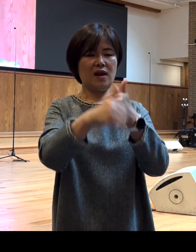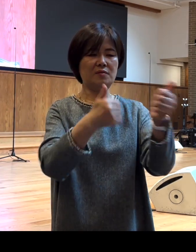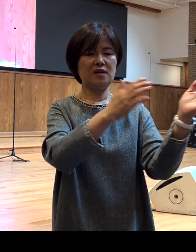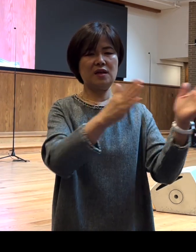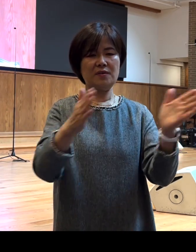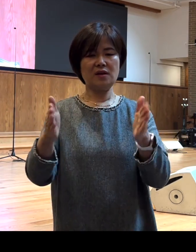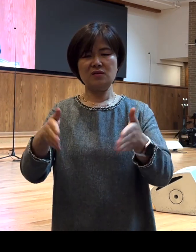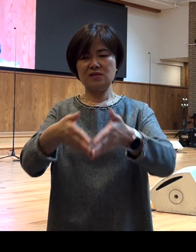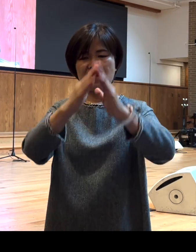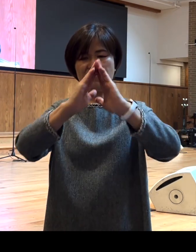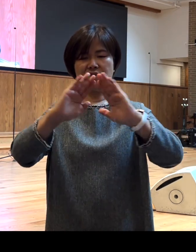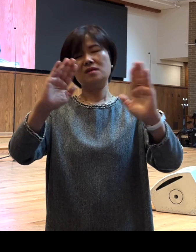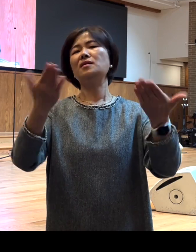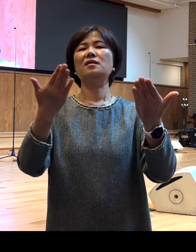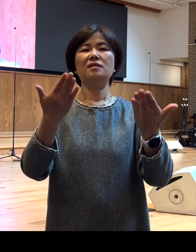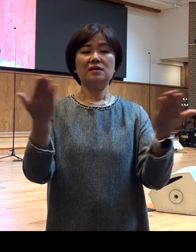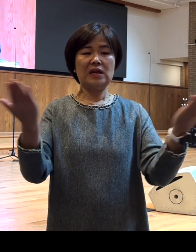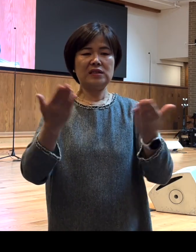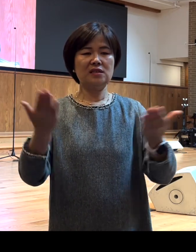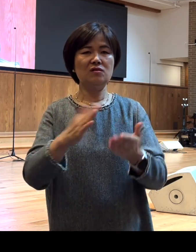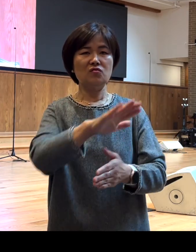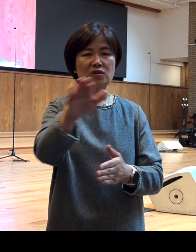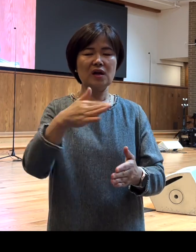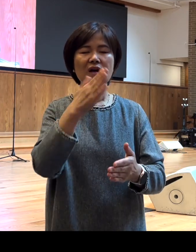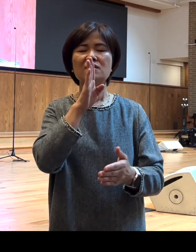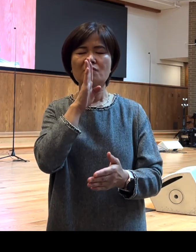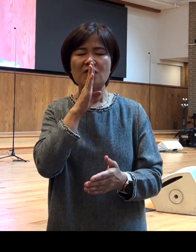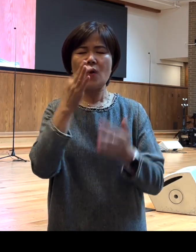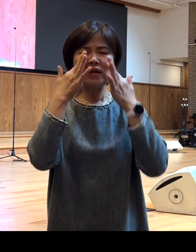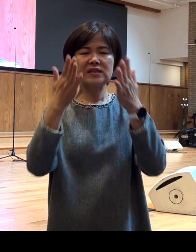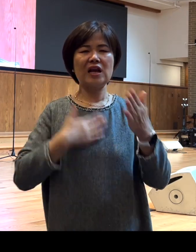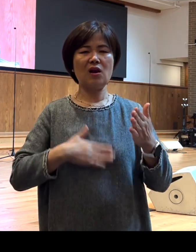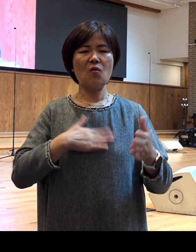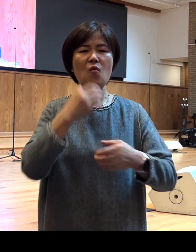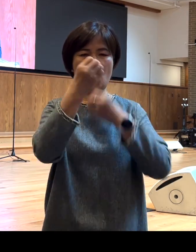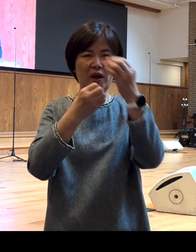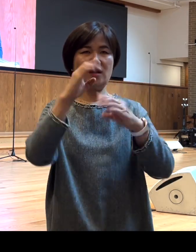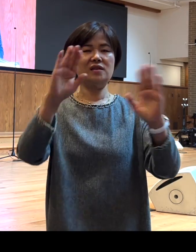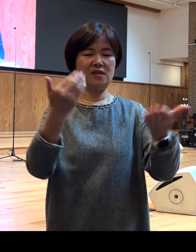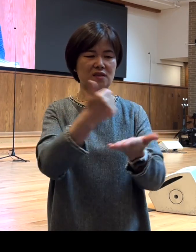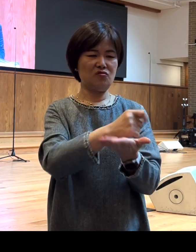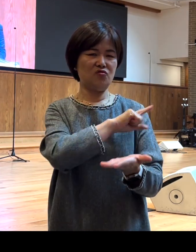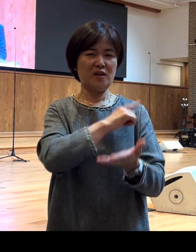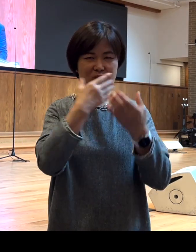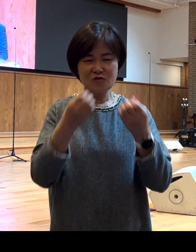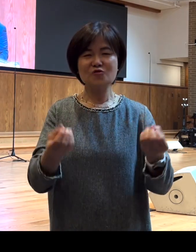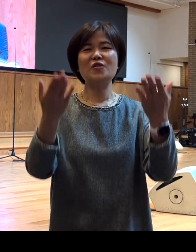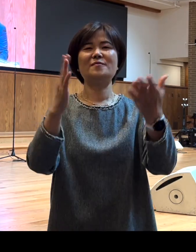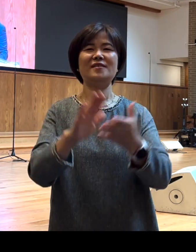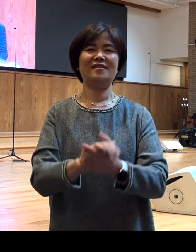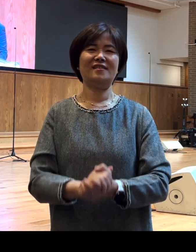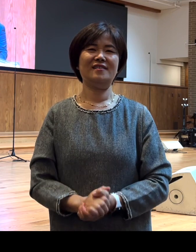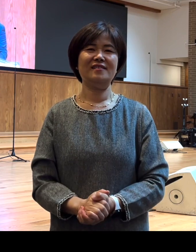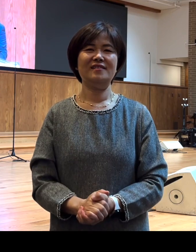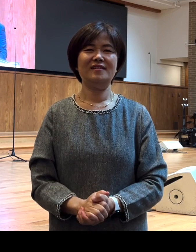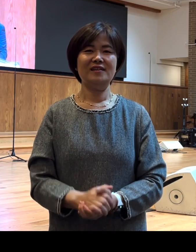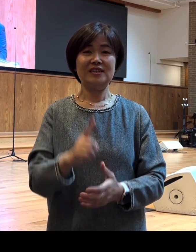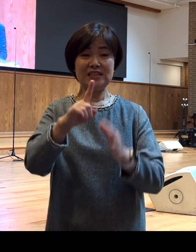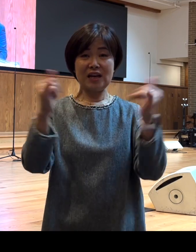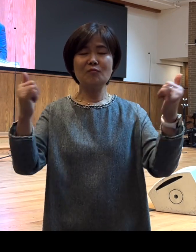세우신 것이라고 하는 사실을 여러분 인정하고 고백하실 수 있기를 주님의 이름으로 추건합니다 여러분 그들과 더불어서